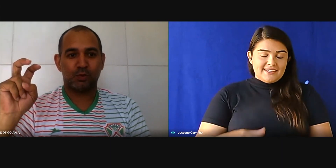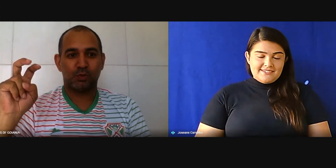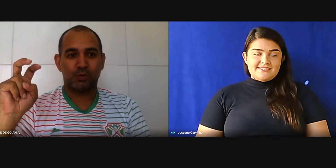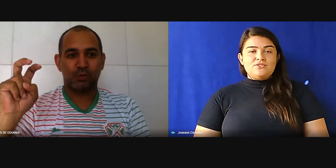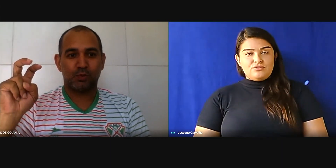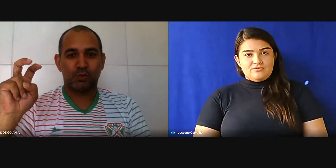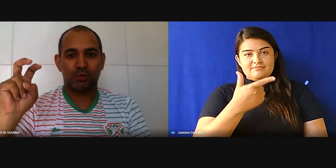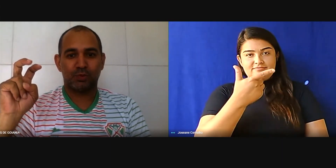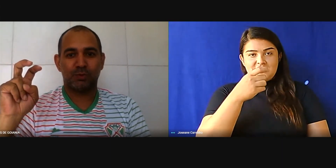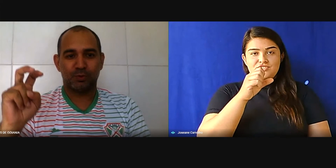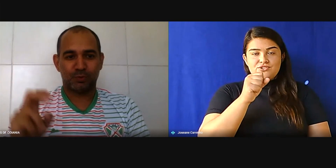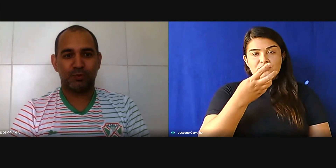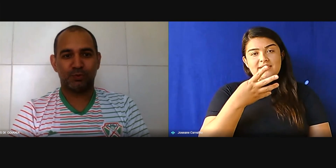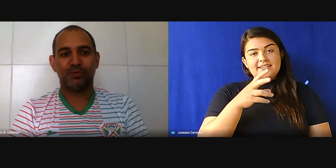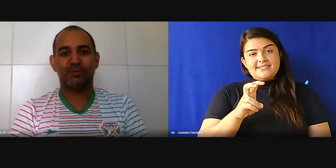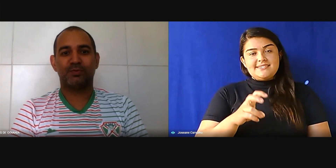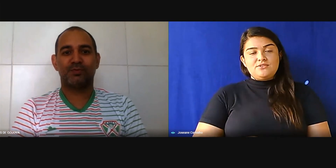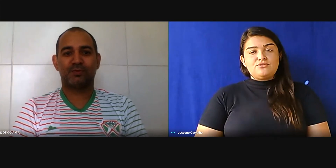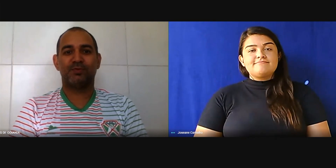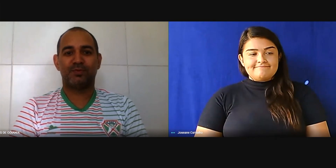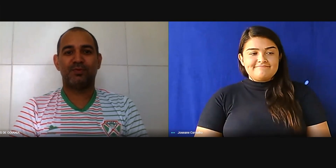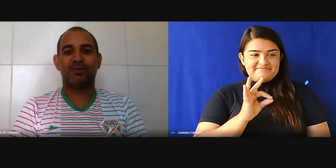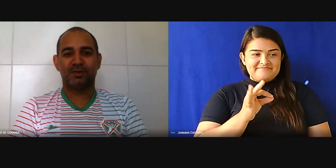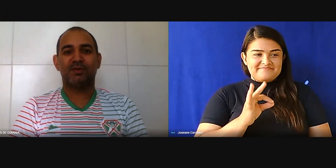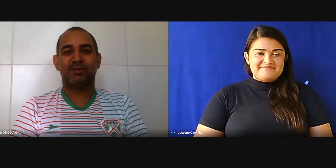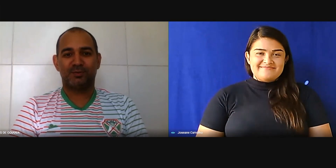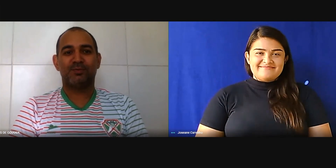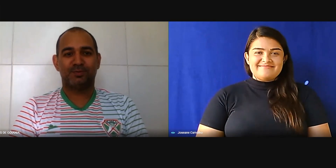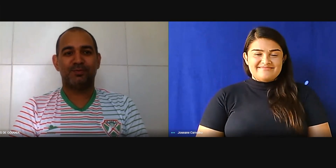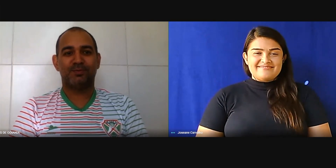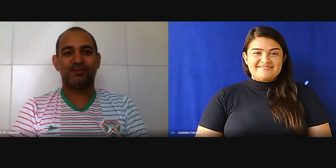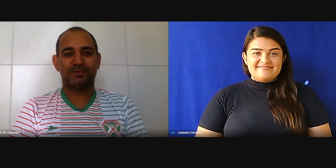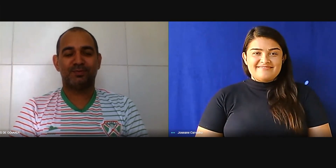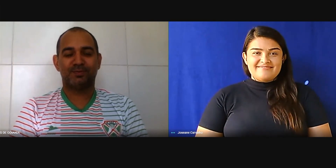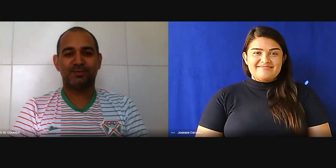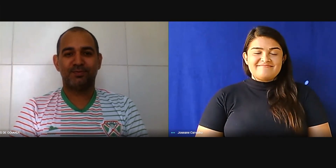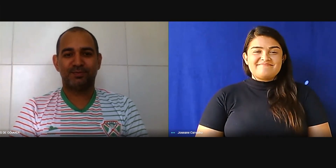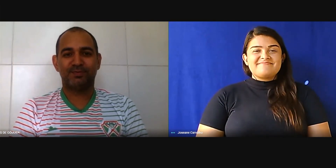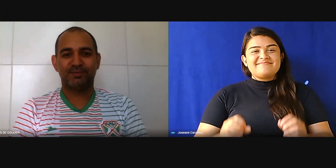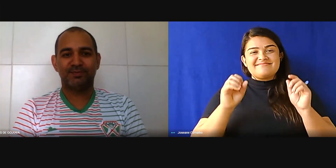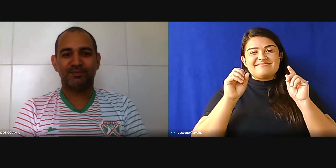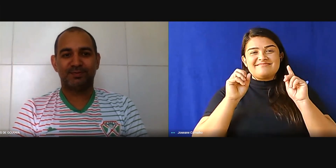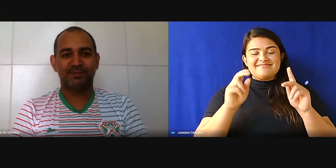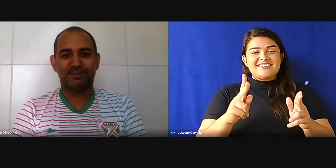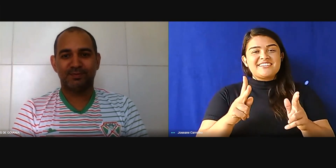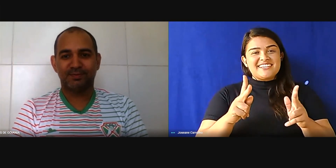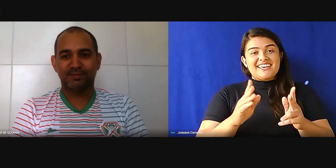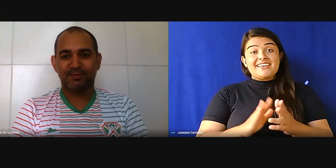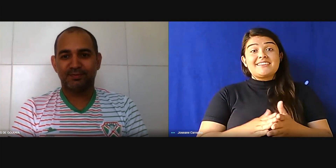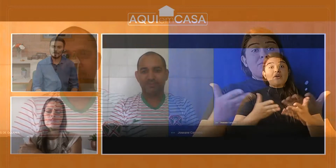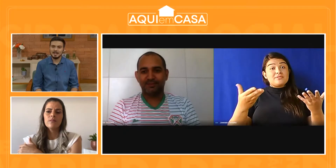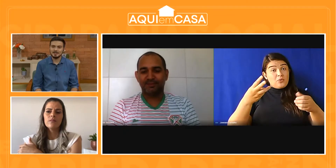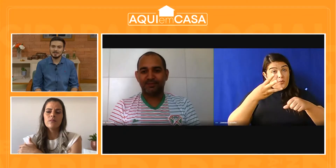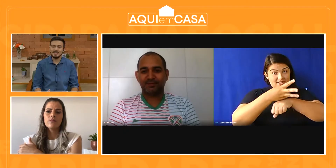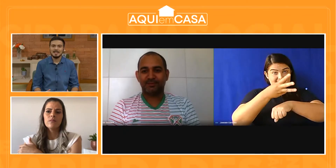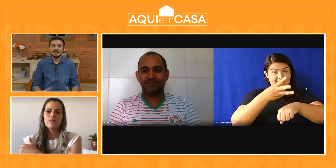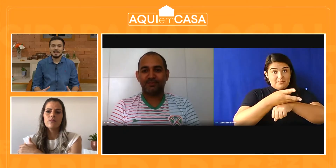45, 28, 45. Tá certo, damos aí, então, o telefone, para o pessoal entrar em contato, quem